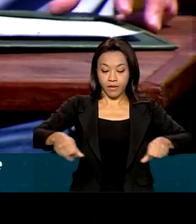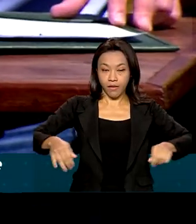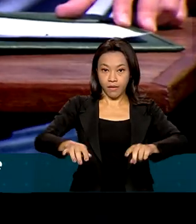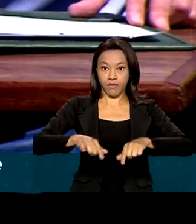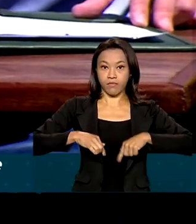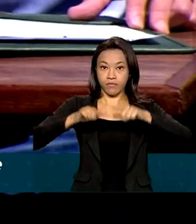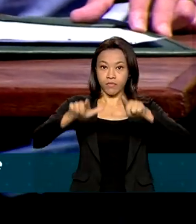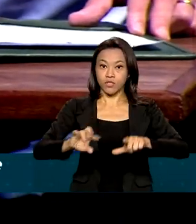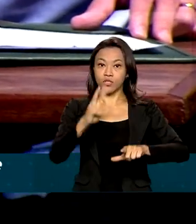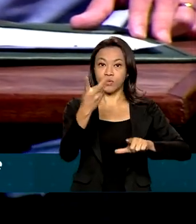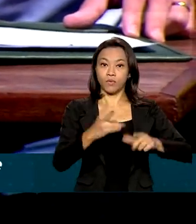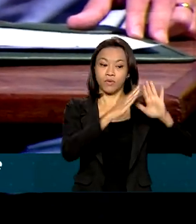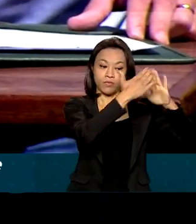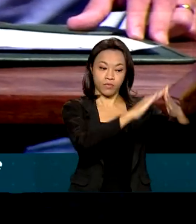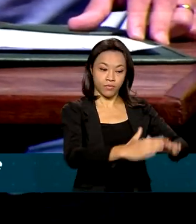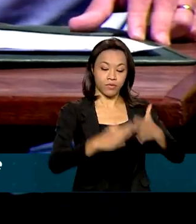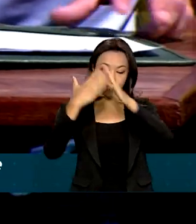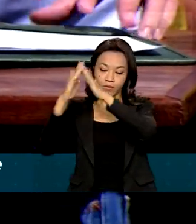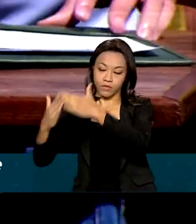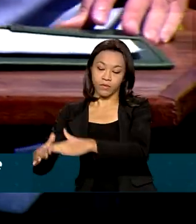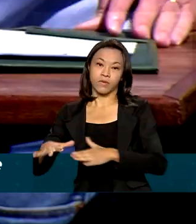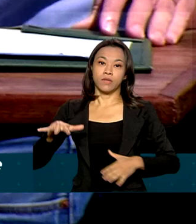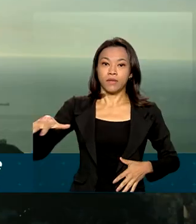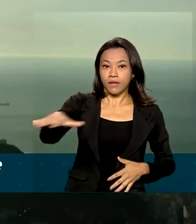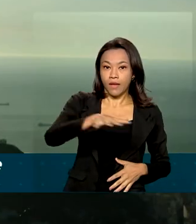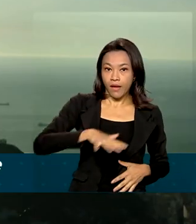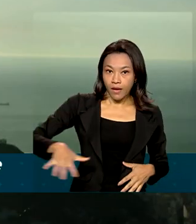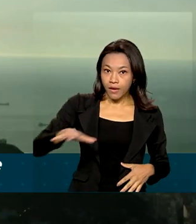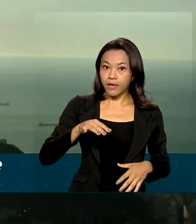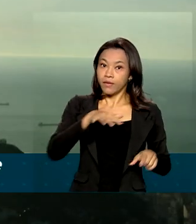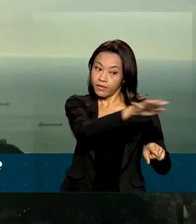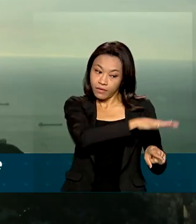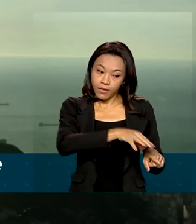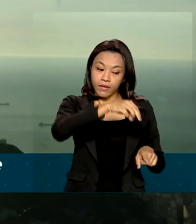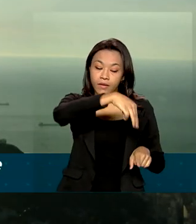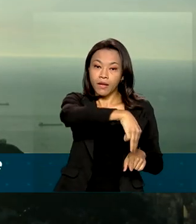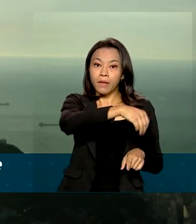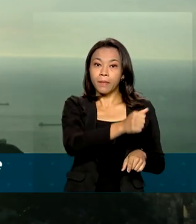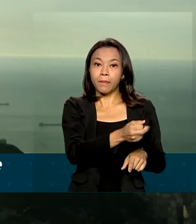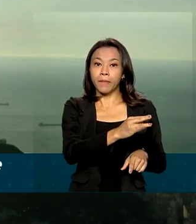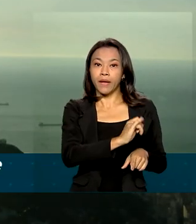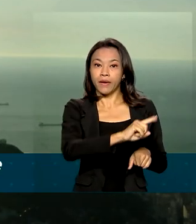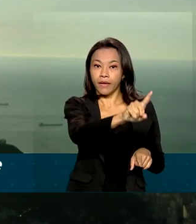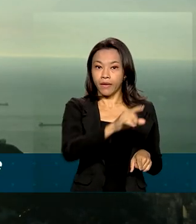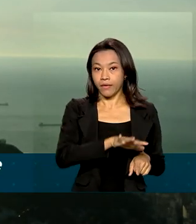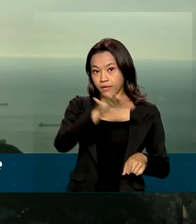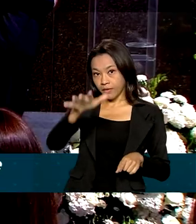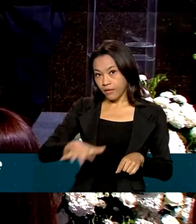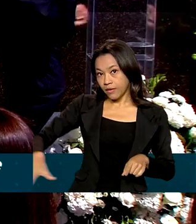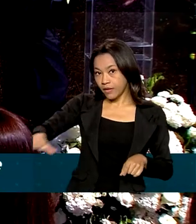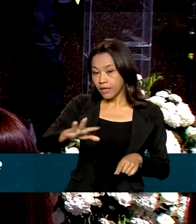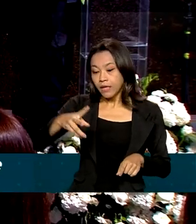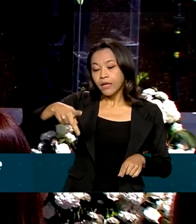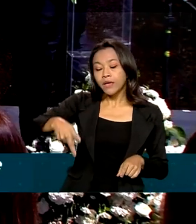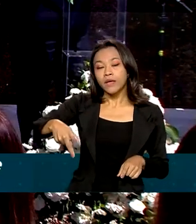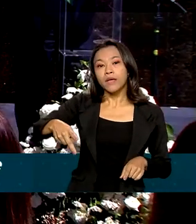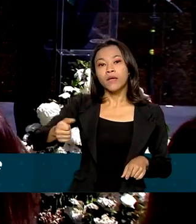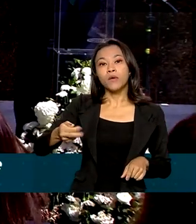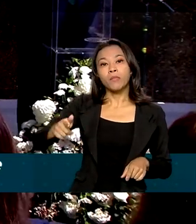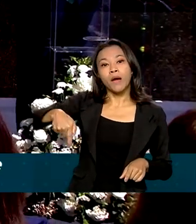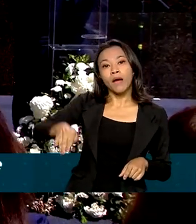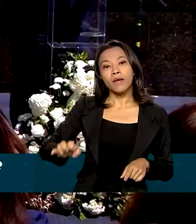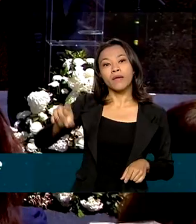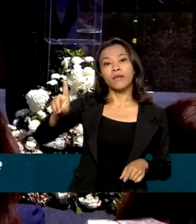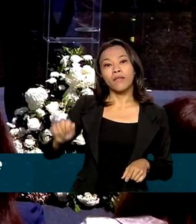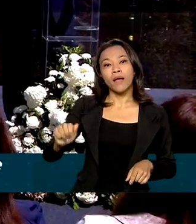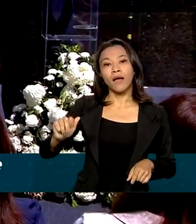comunidades do Complexo da Maré e de uma área da Comunidade do Parque da Alegria, aqui no Rio de Janeiro. O objetivo do governo